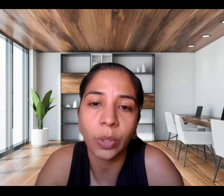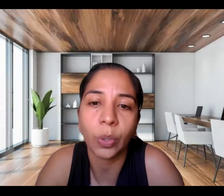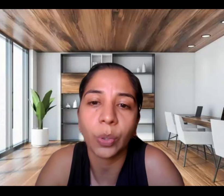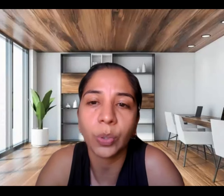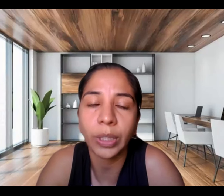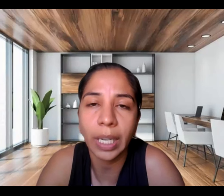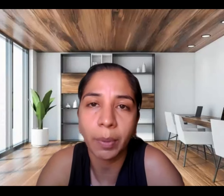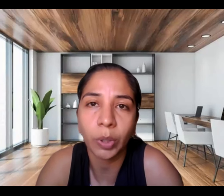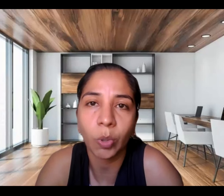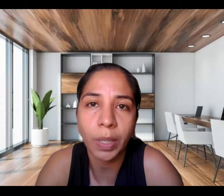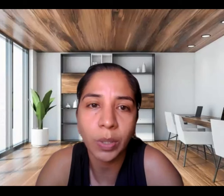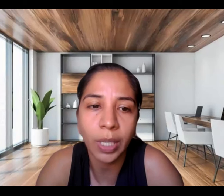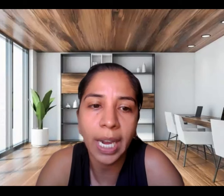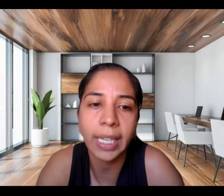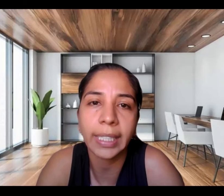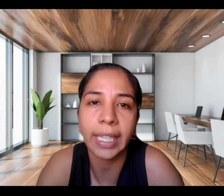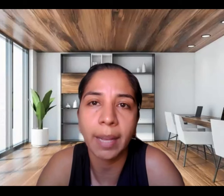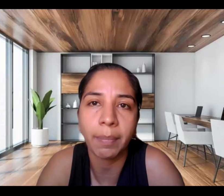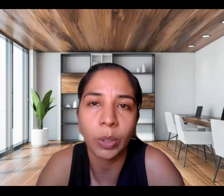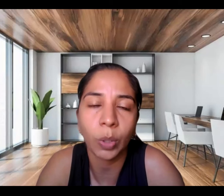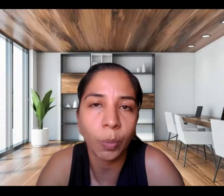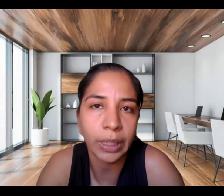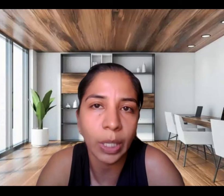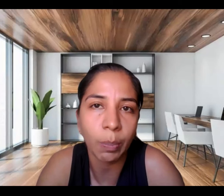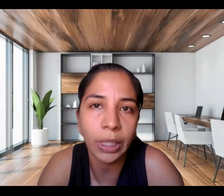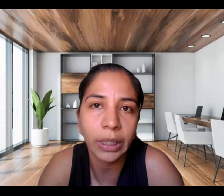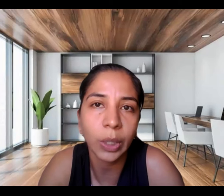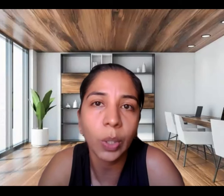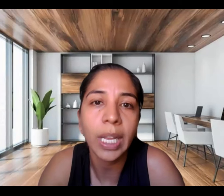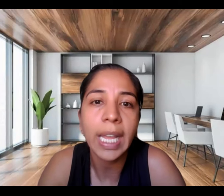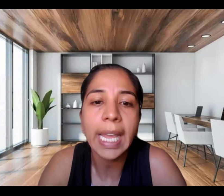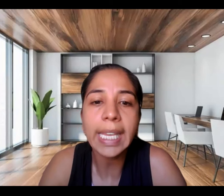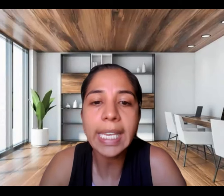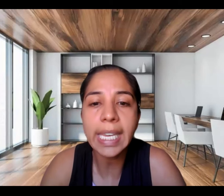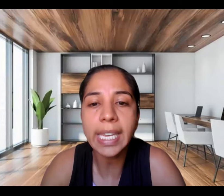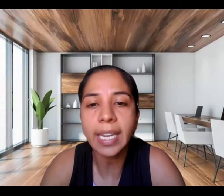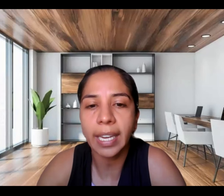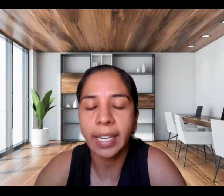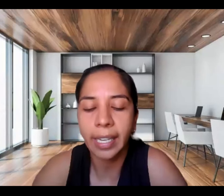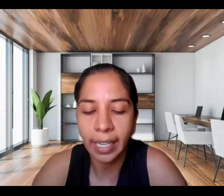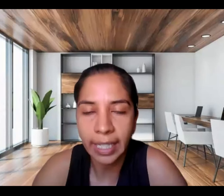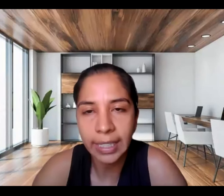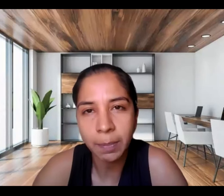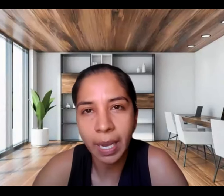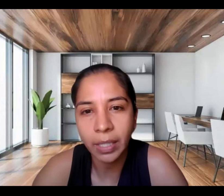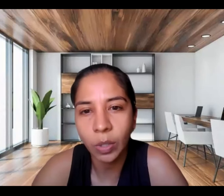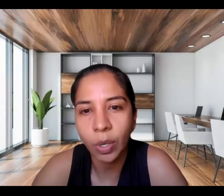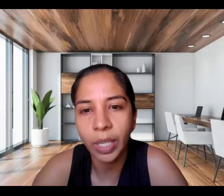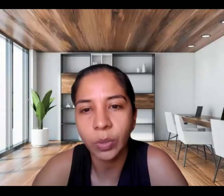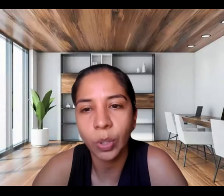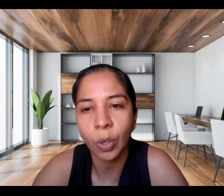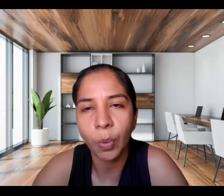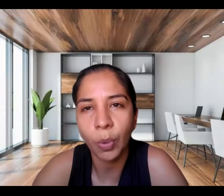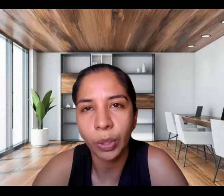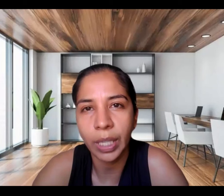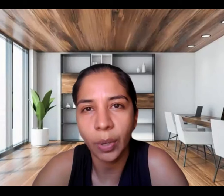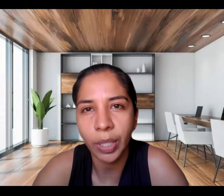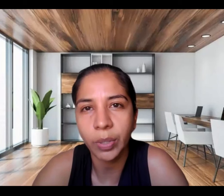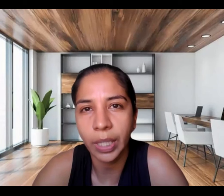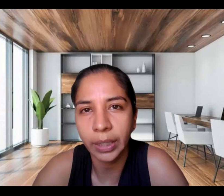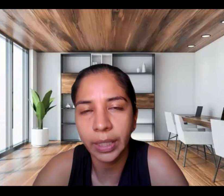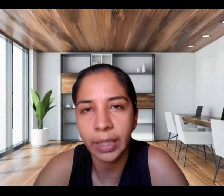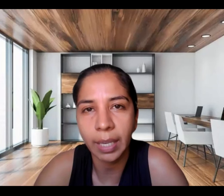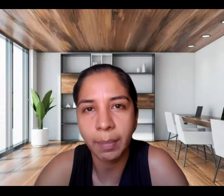Quiroga, yo soy terapeuta ocupacional del ámbito comunitario y político y en este espacio estoy como